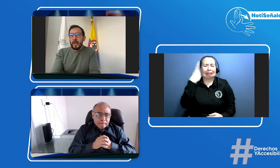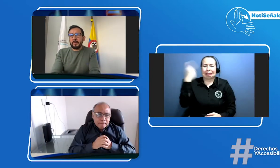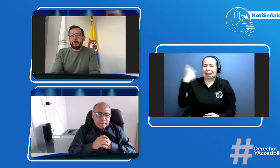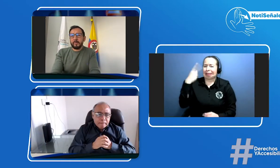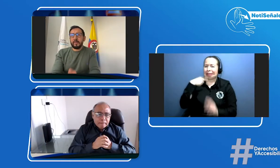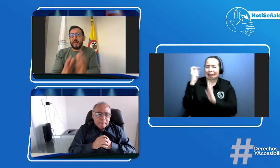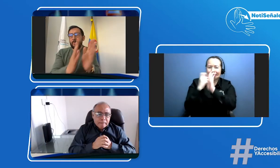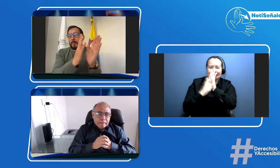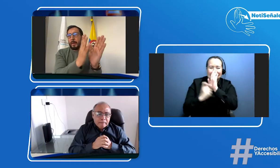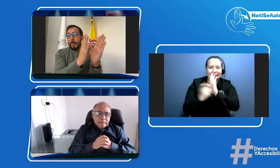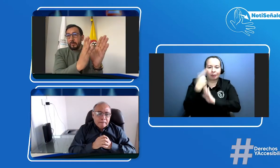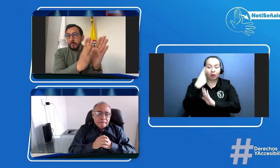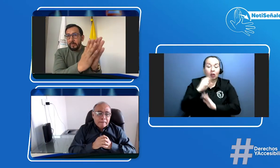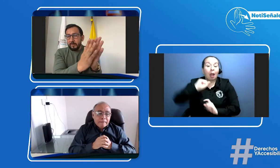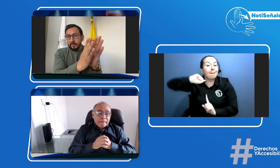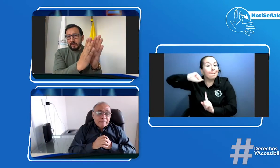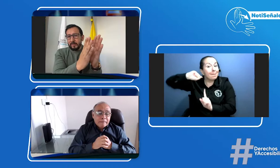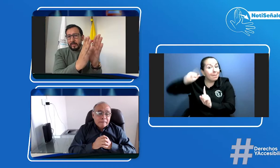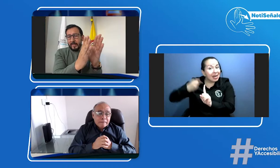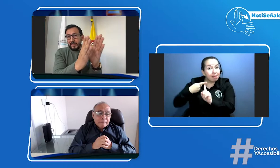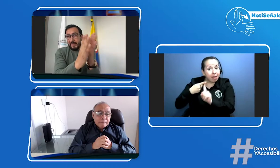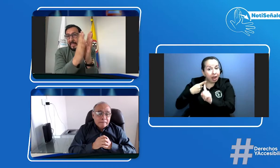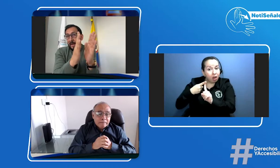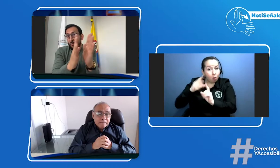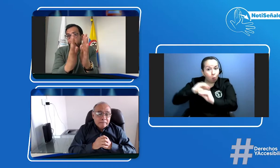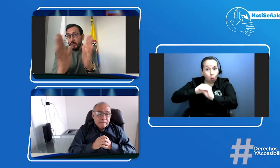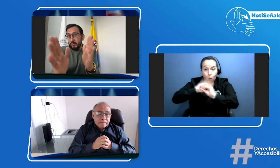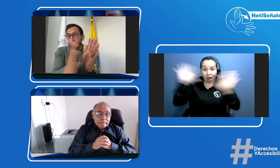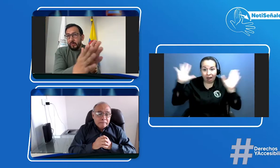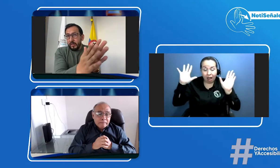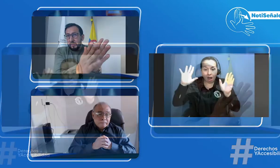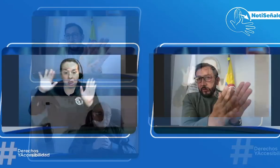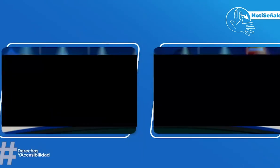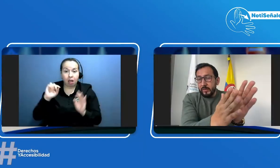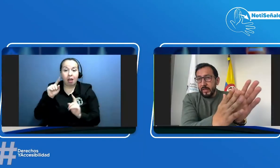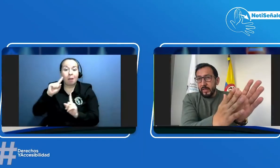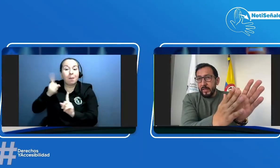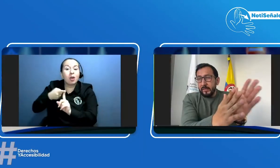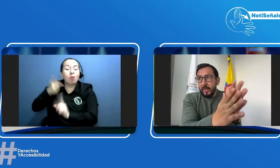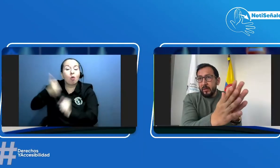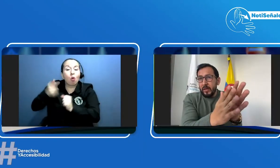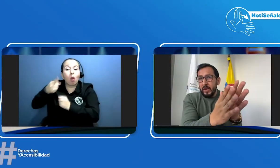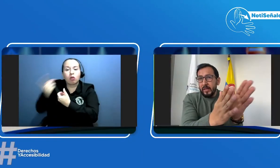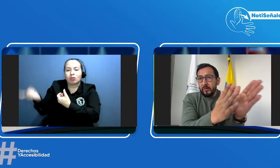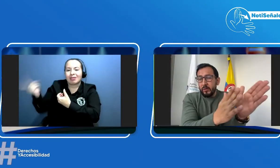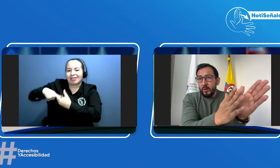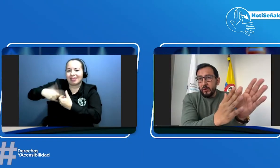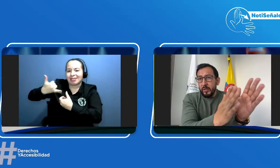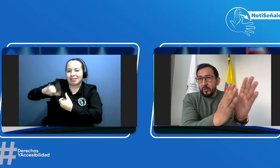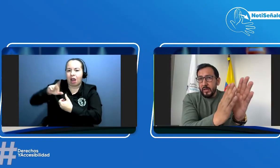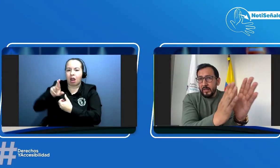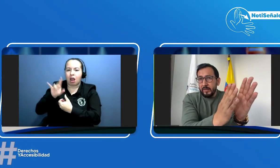el primer paso antes de ir a alguno de esos dos es que usted esté registrado en el registro único nacional de tránsito